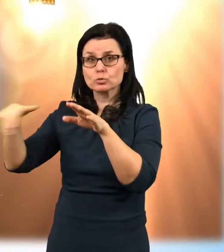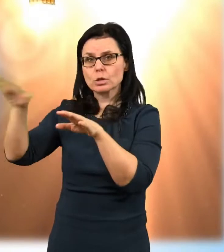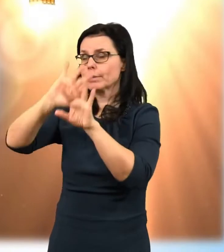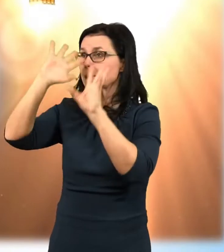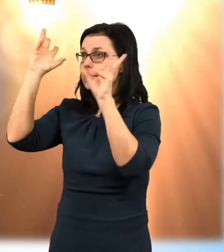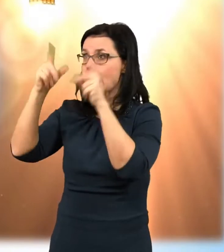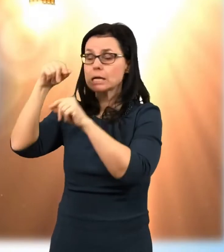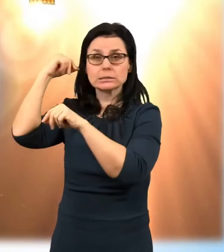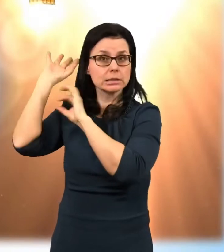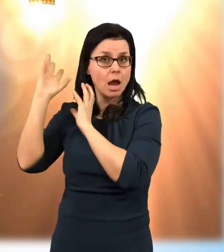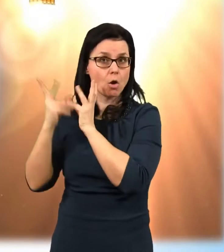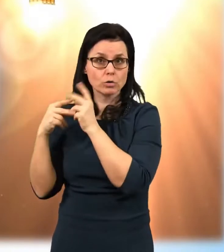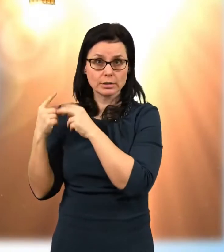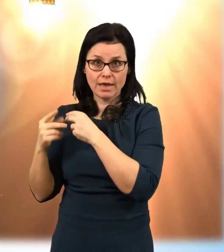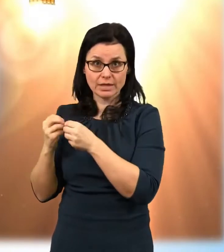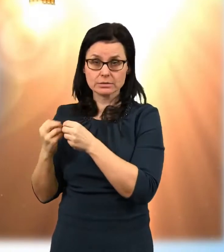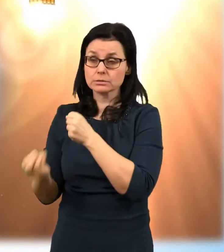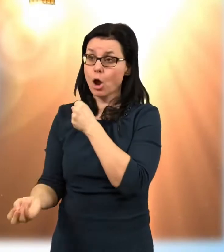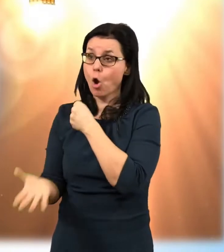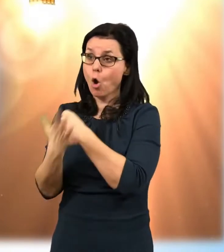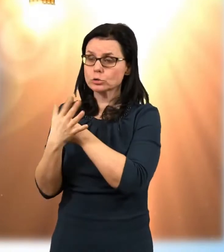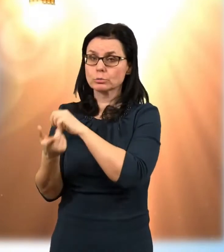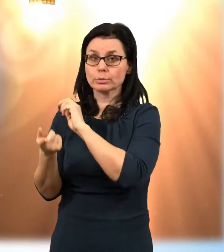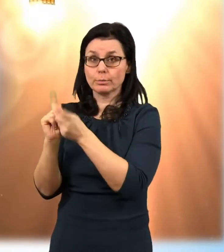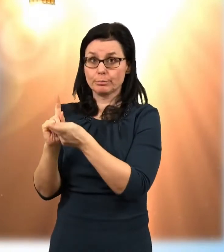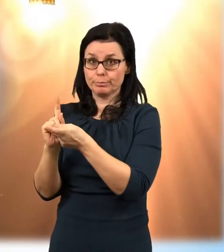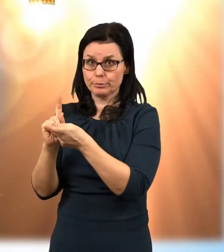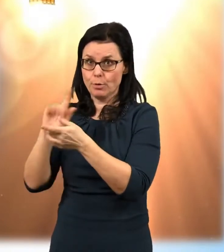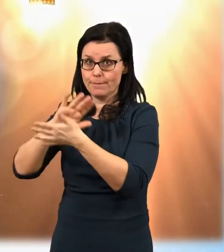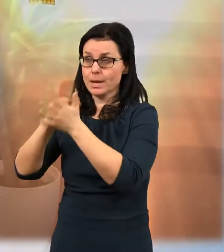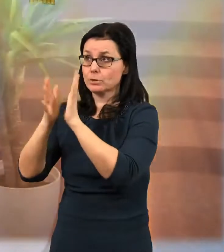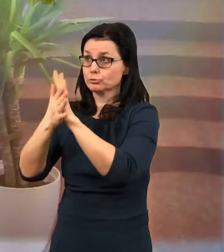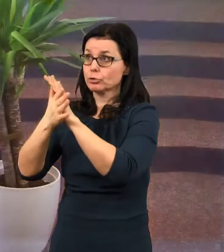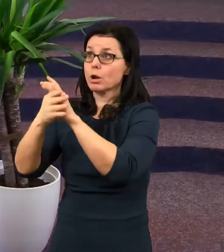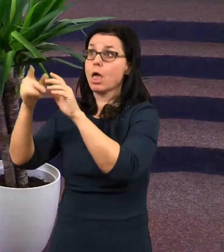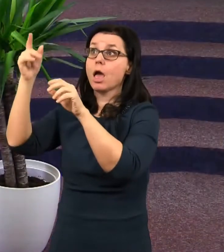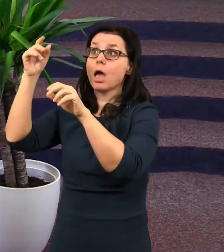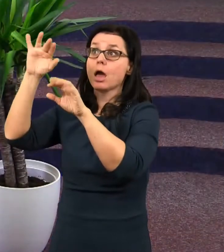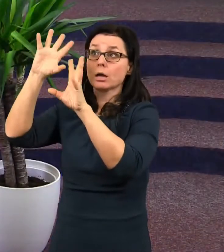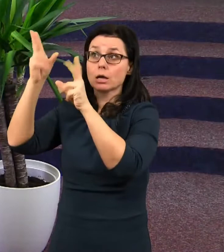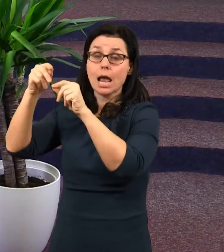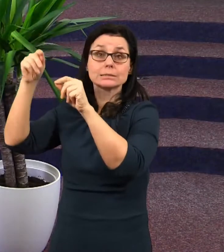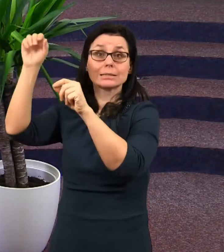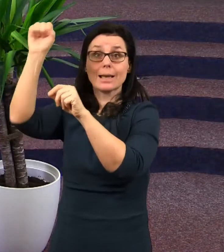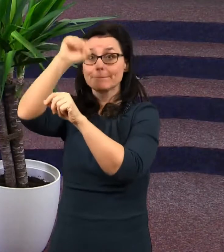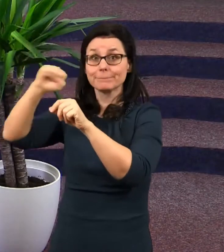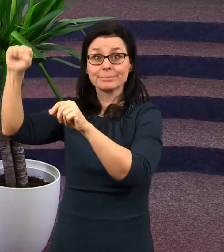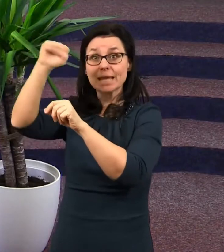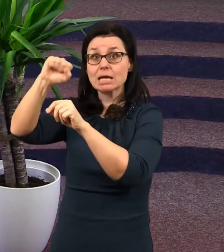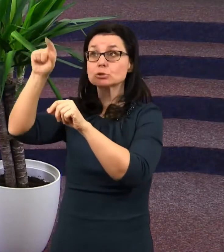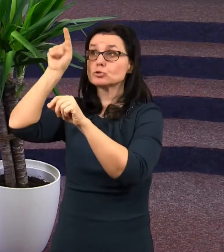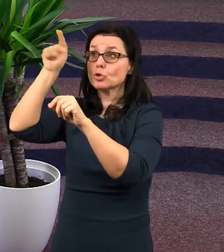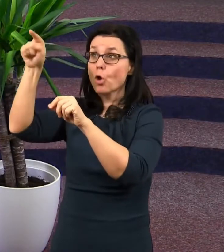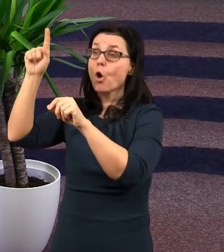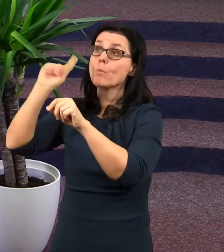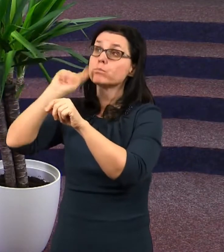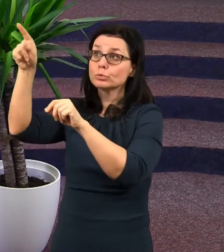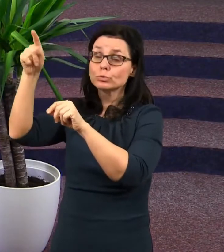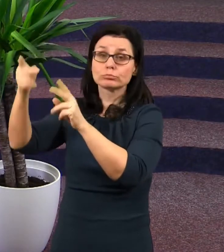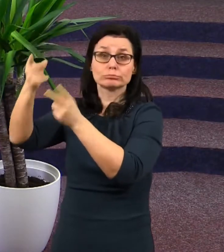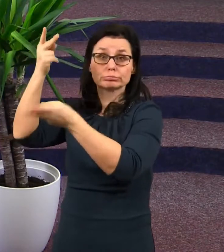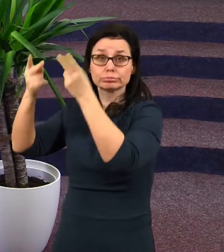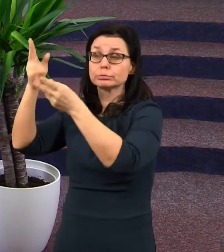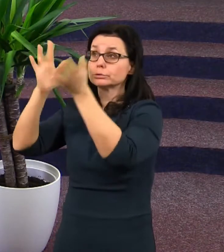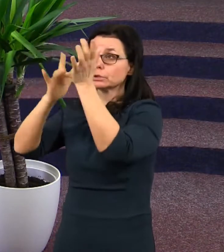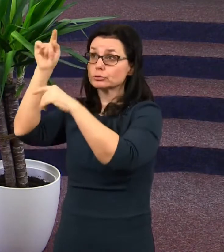nevěsta, ozdobená pro svého ženicha. V tomto městě je pán Bůh, pán